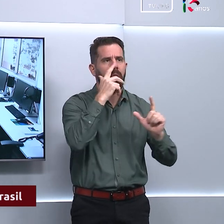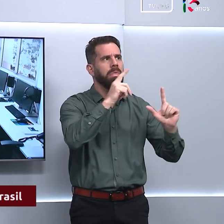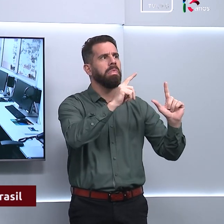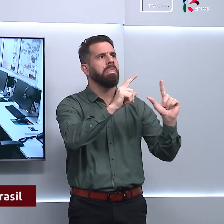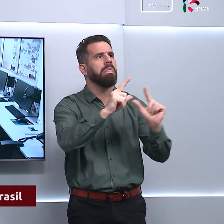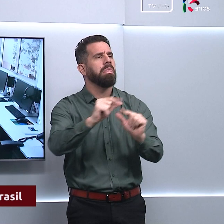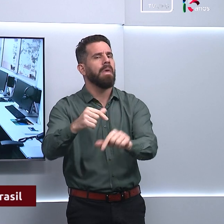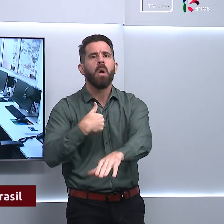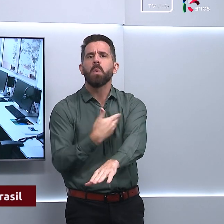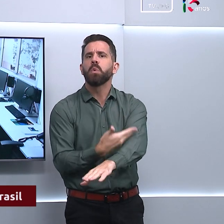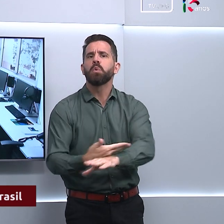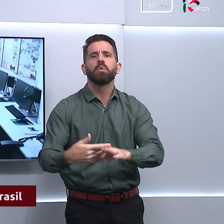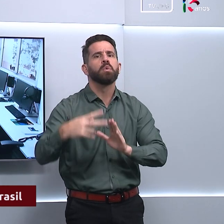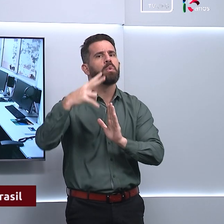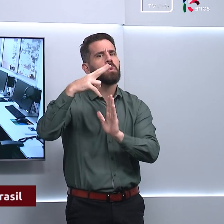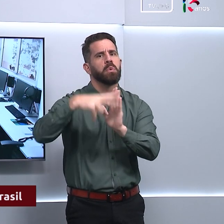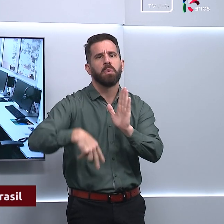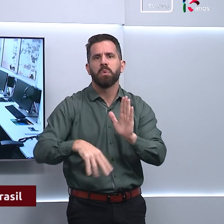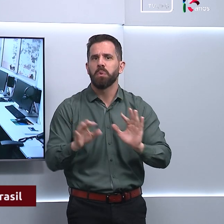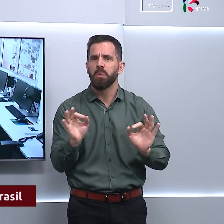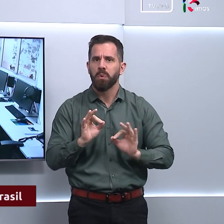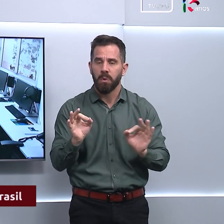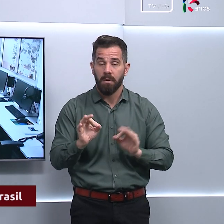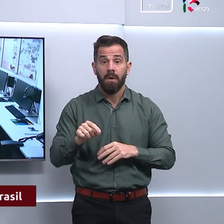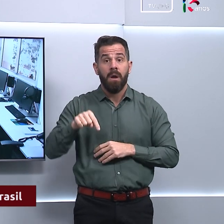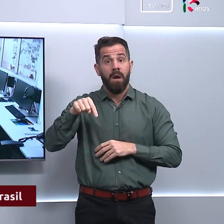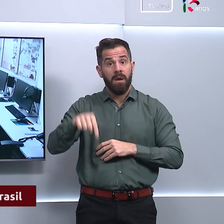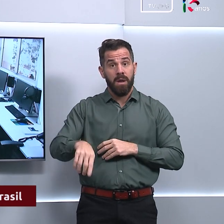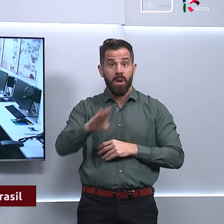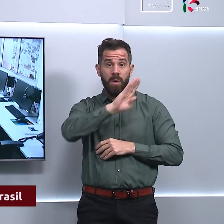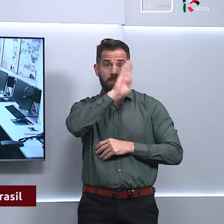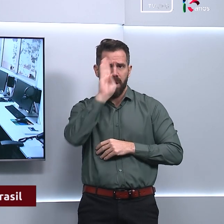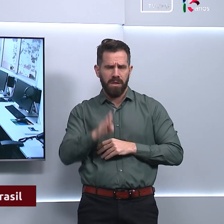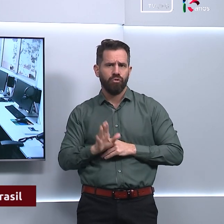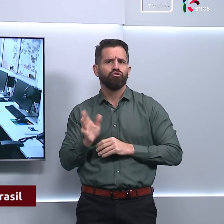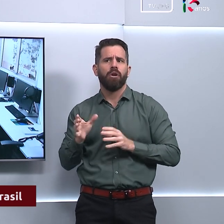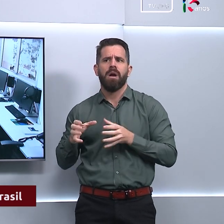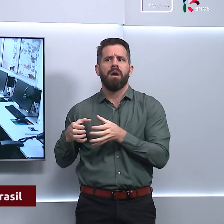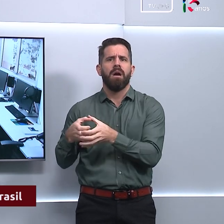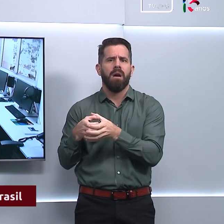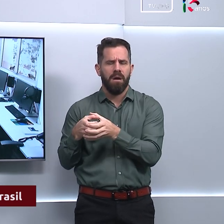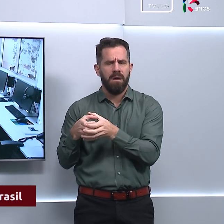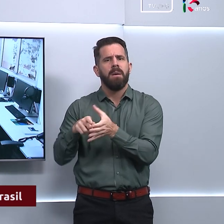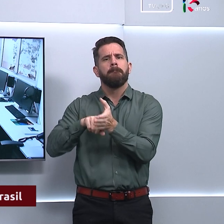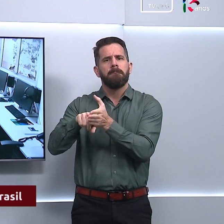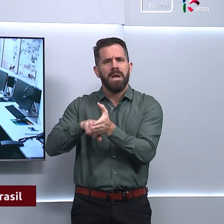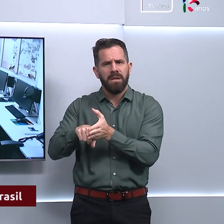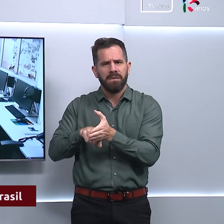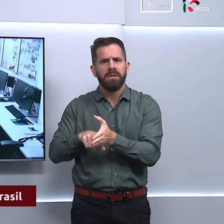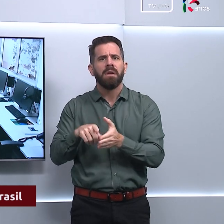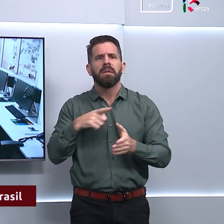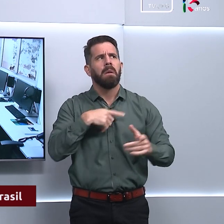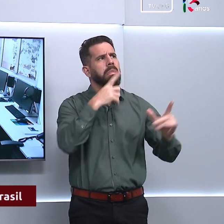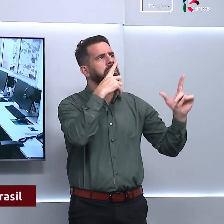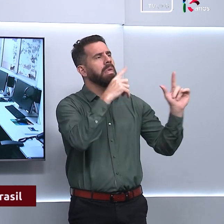site ProSaber São Paulo, o Brasil perdeu quase 5 milhões de leitores. Em 2019, 100 milhões